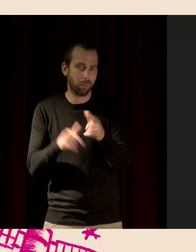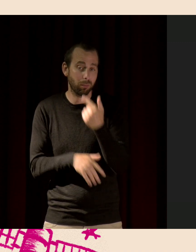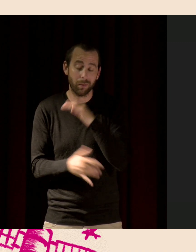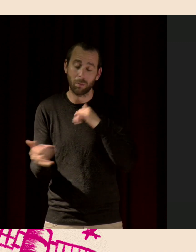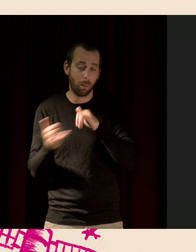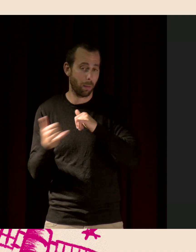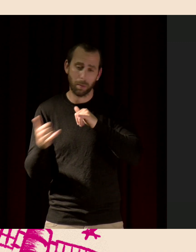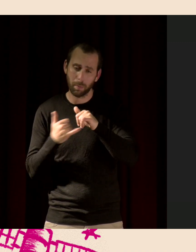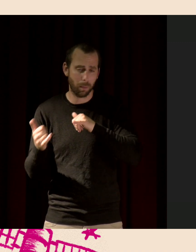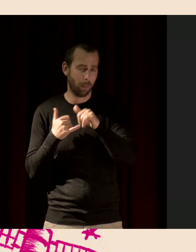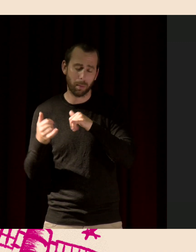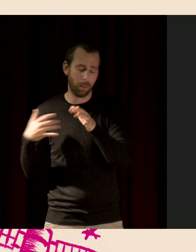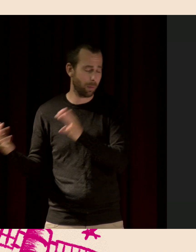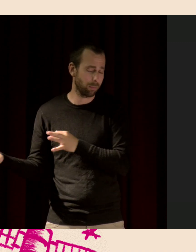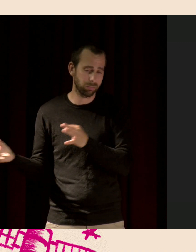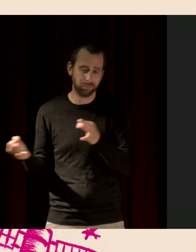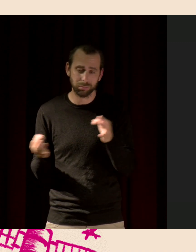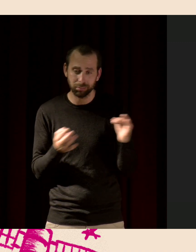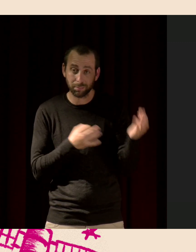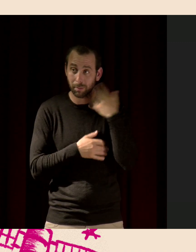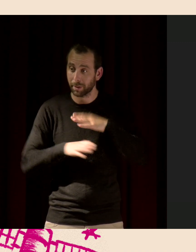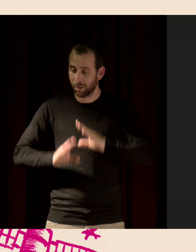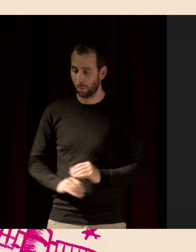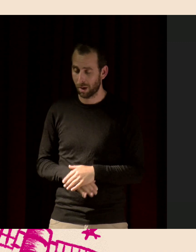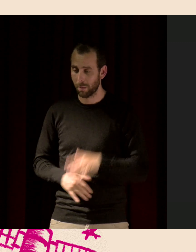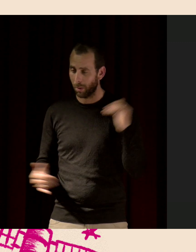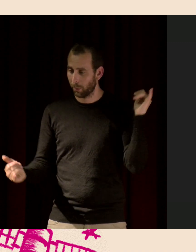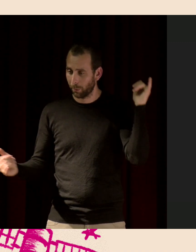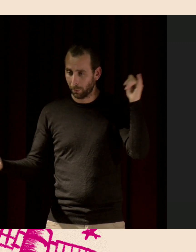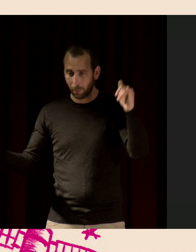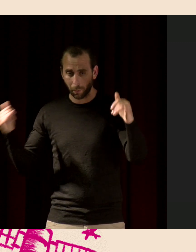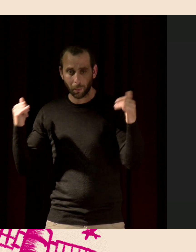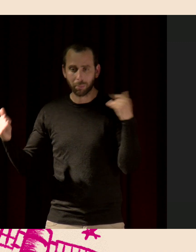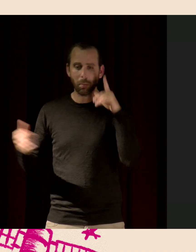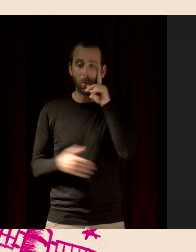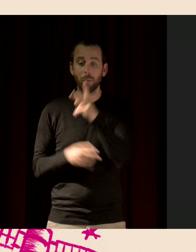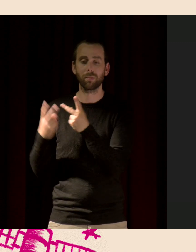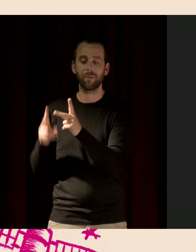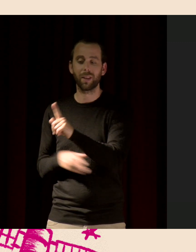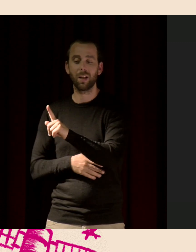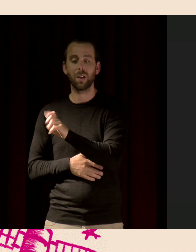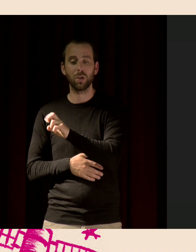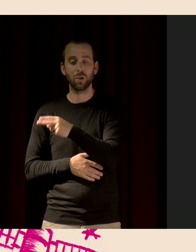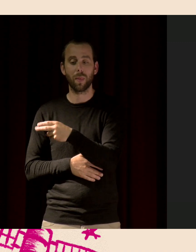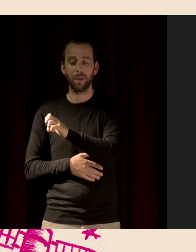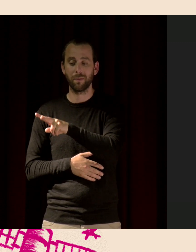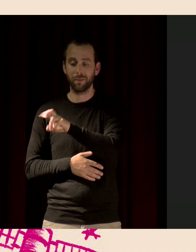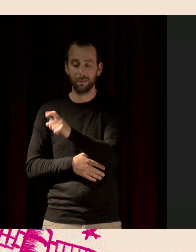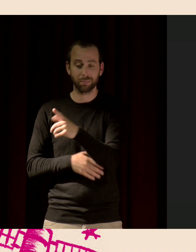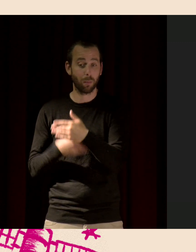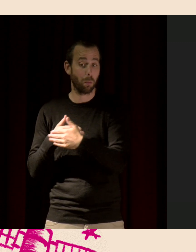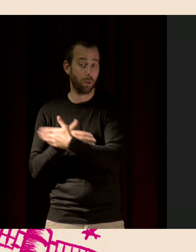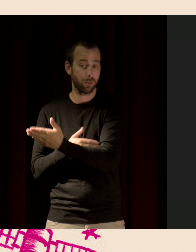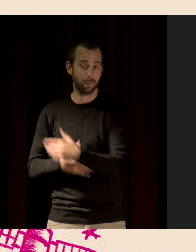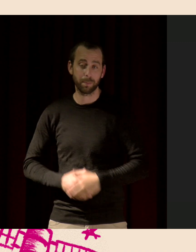des avions. Quand on est sur place, il y tout le temps. Pourquoi ? Parce qu'il y a Genève qui n pas loin. Et puis on est sous des